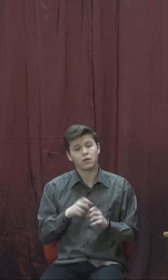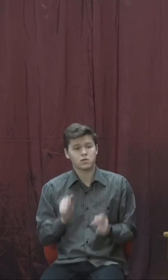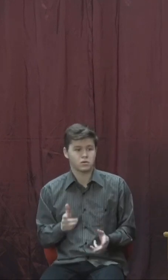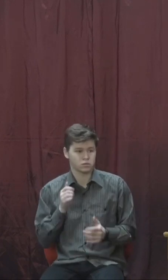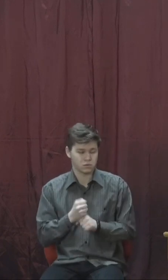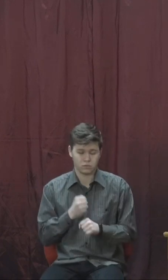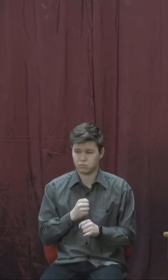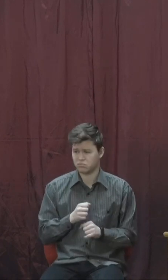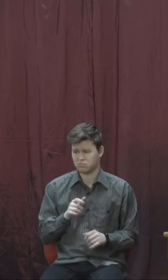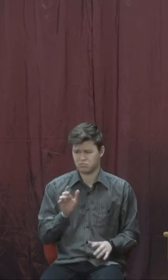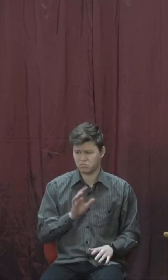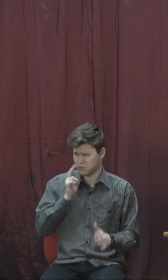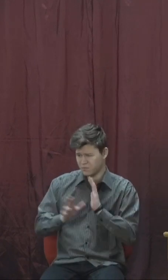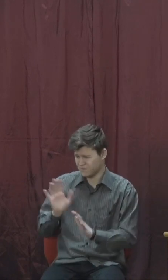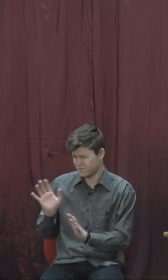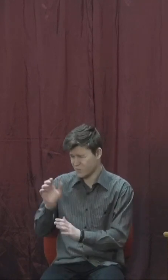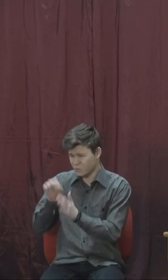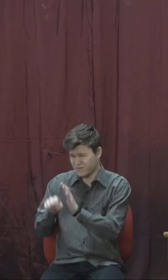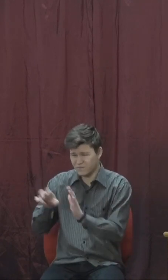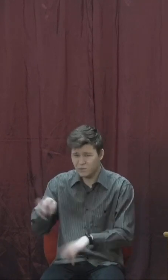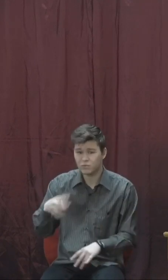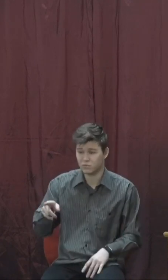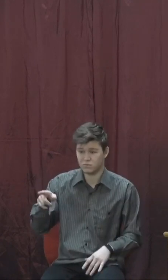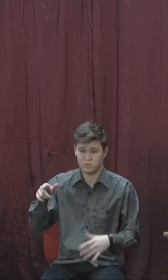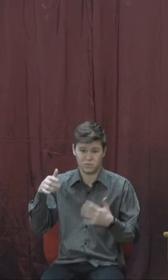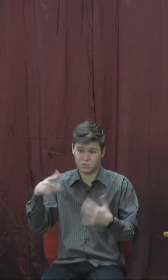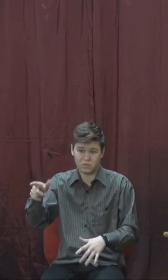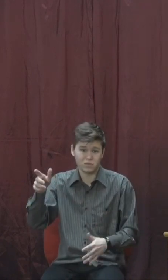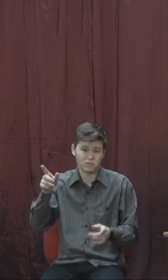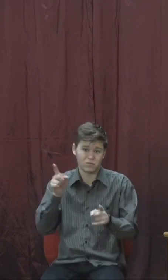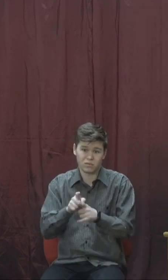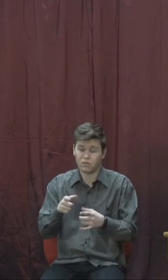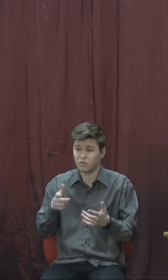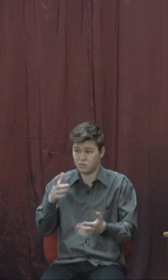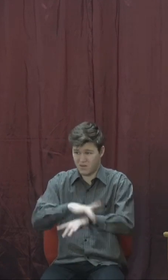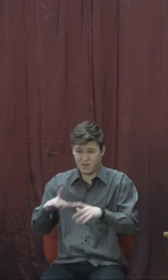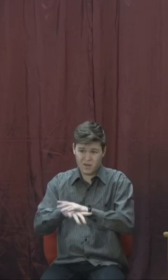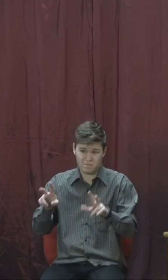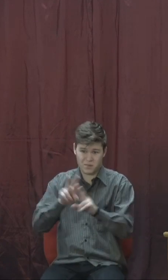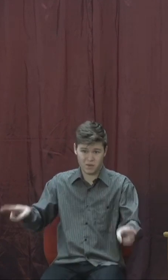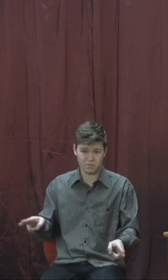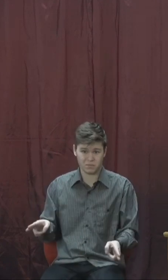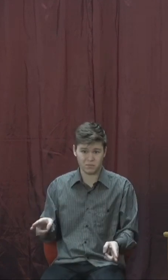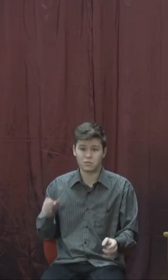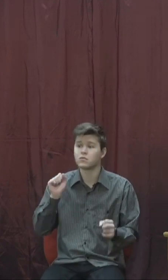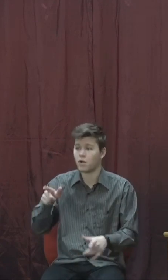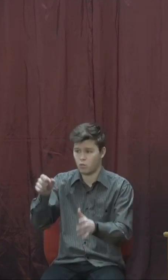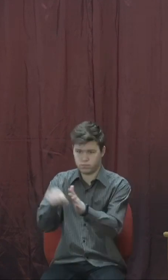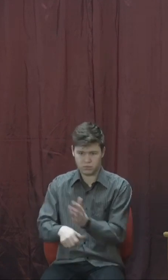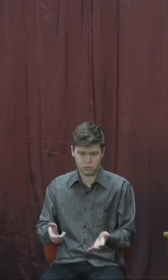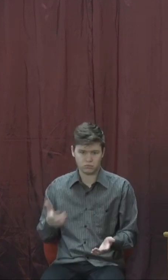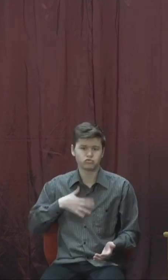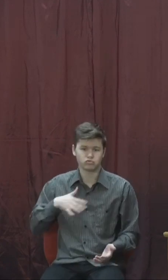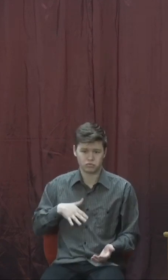той відказав, не вбивай. Чи ти побиваєш тих, кого ти взяв до неволі своїм мечем та своїм списом?